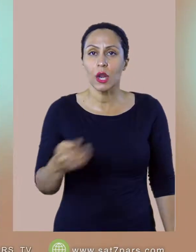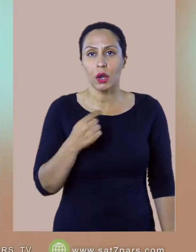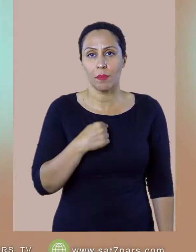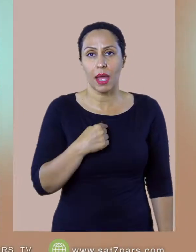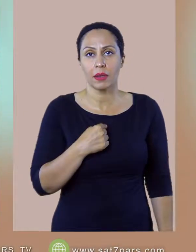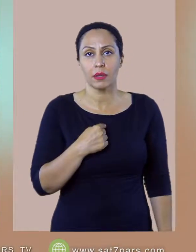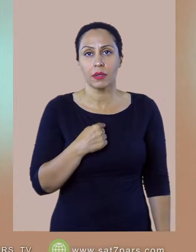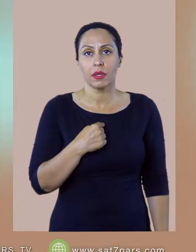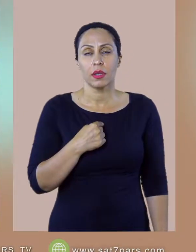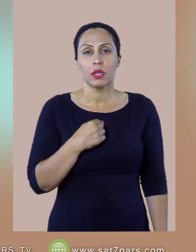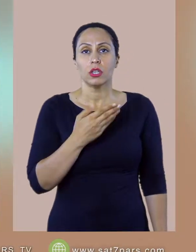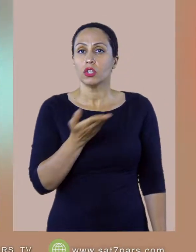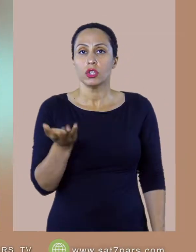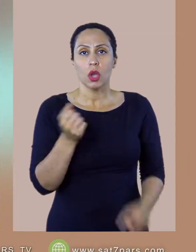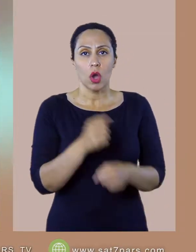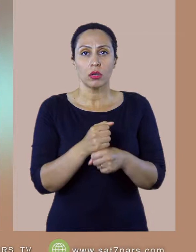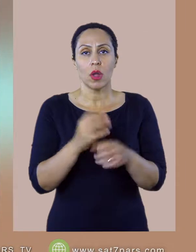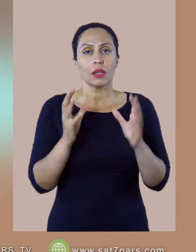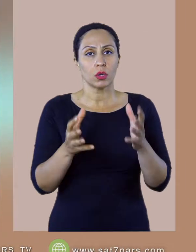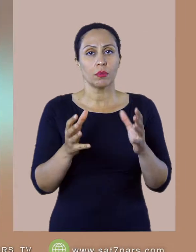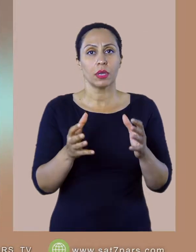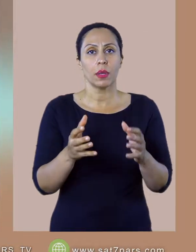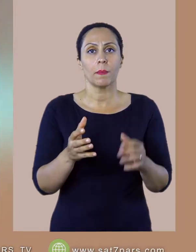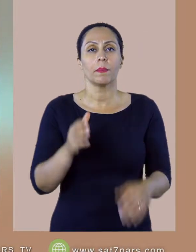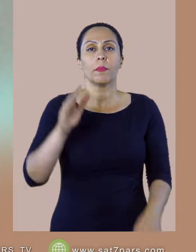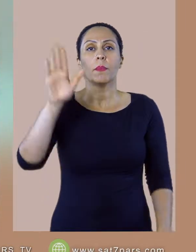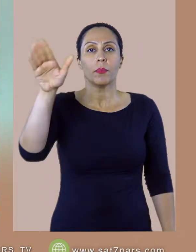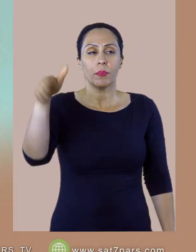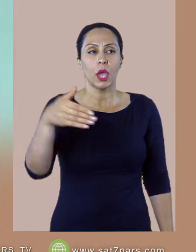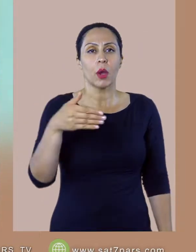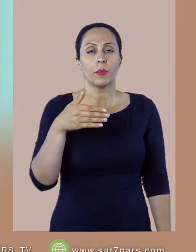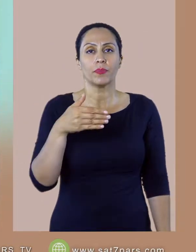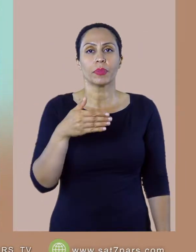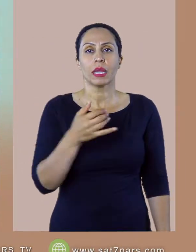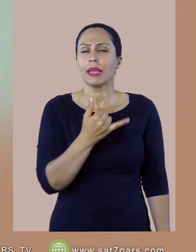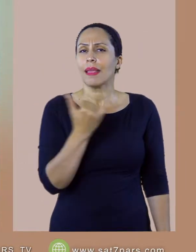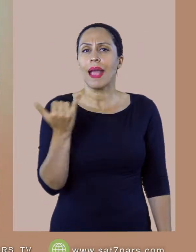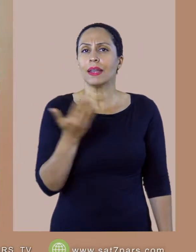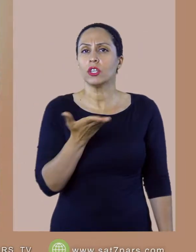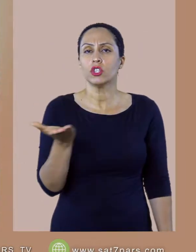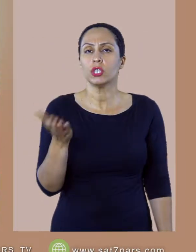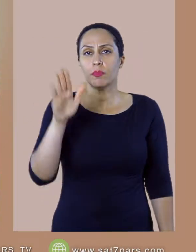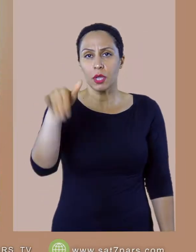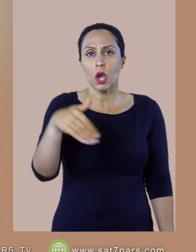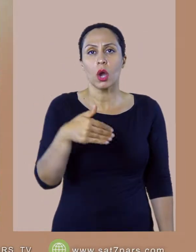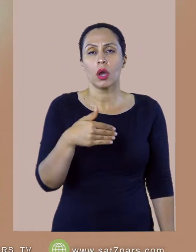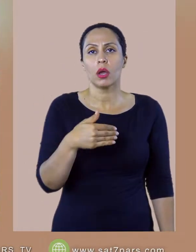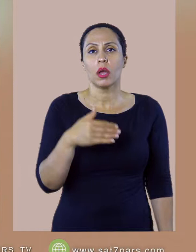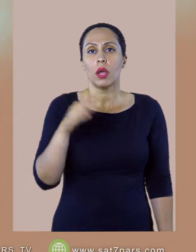بکنیم؟ ایچ بیایید آخه ایسای مسیح مگه میشه یعنی چی بیایید؟ باید یک کاری بکنیم بگو چی کار